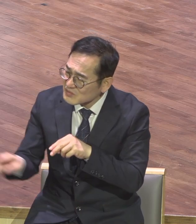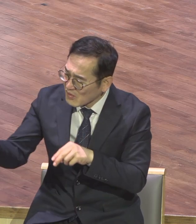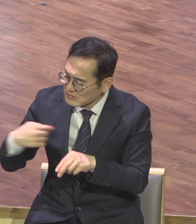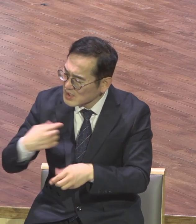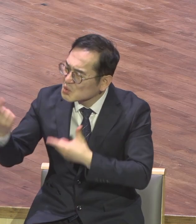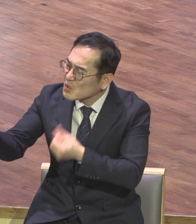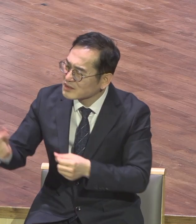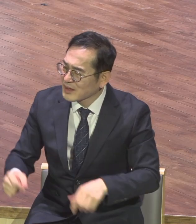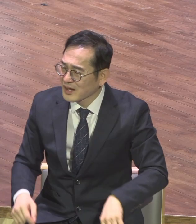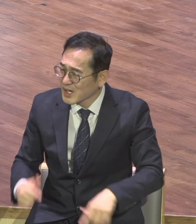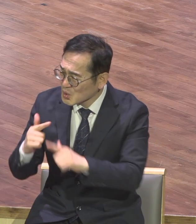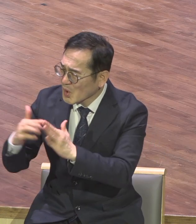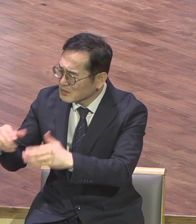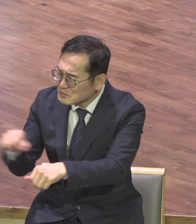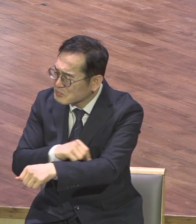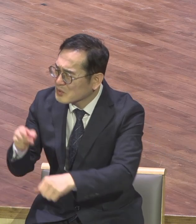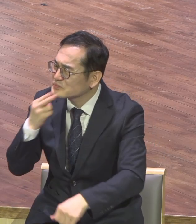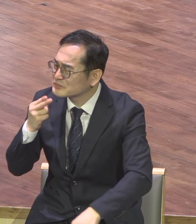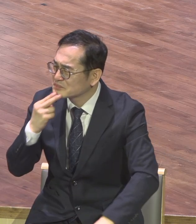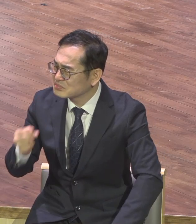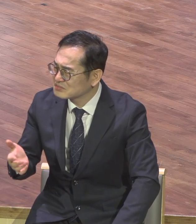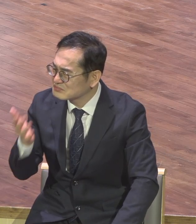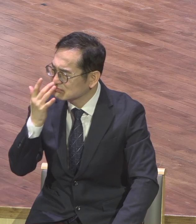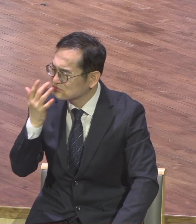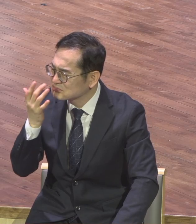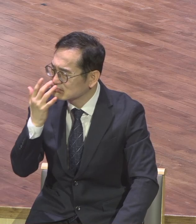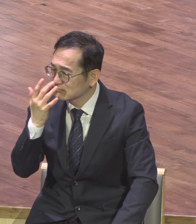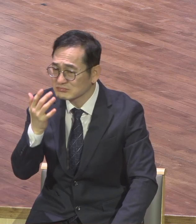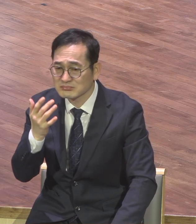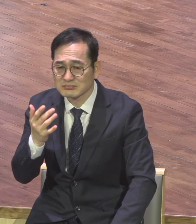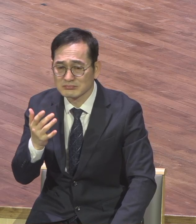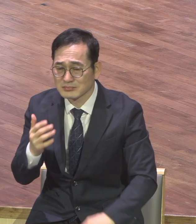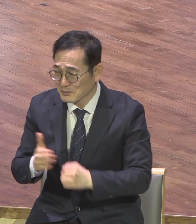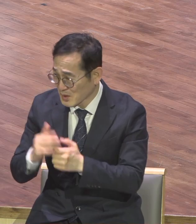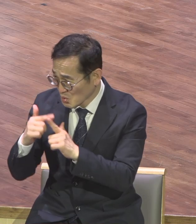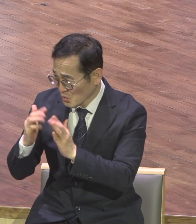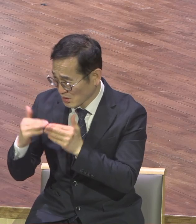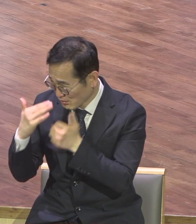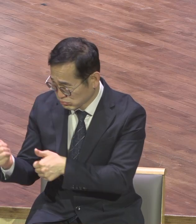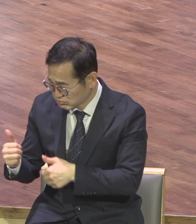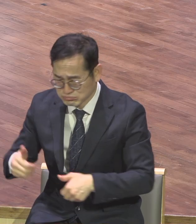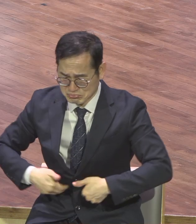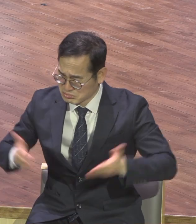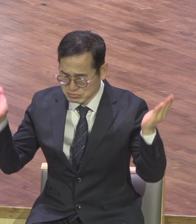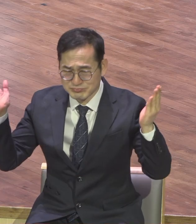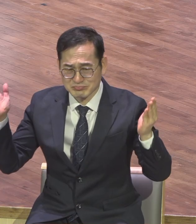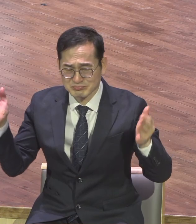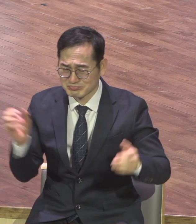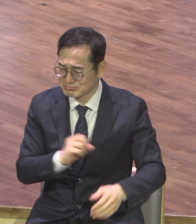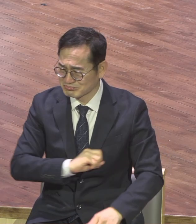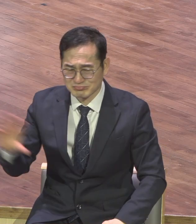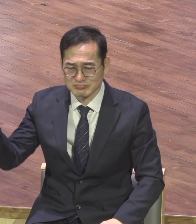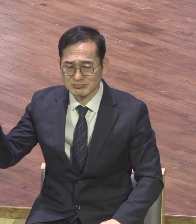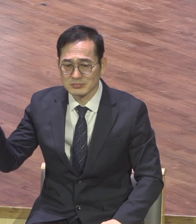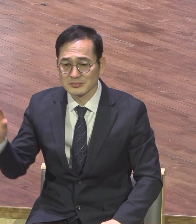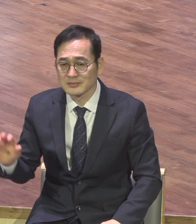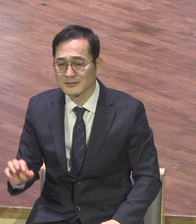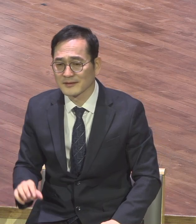너 교회 안에 너나 나나 뭔 차이가 있냐 구태에 교회 갈 필요가 뭐냐 그렇게 되죠 그런데 구별된